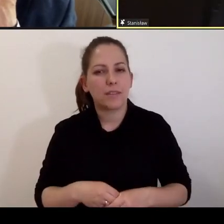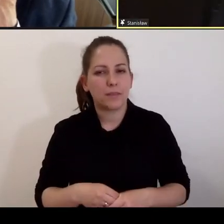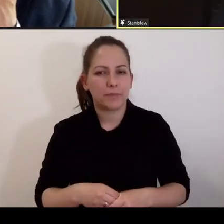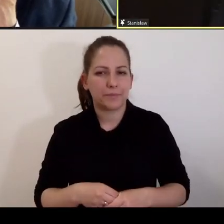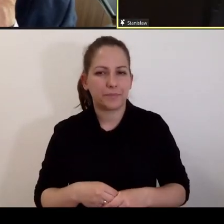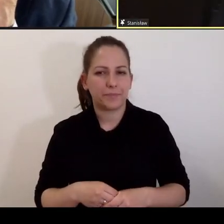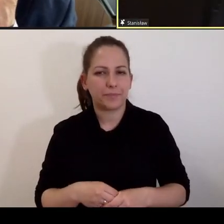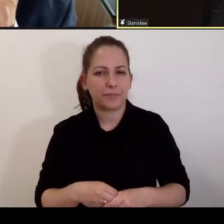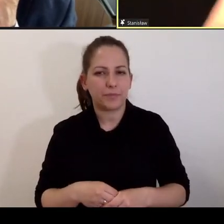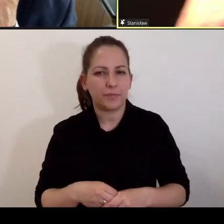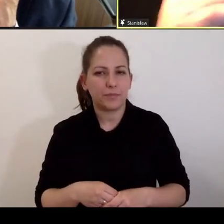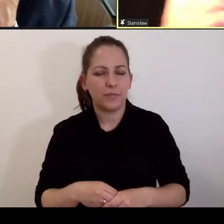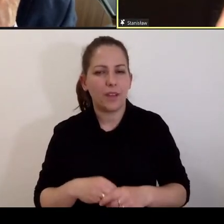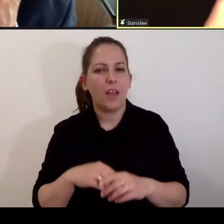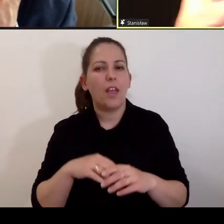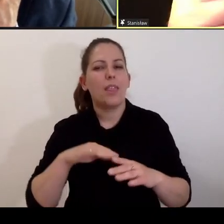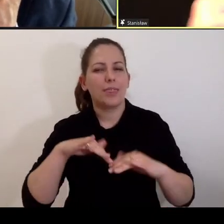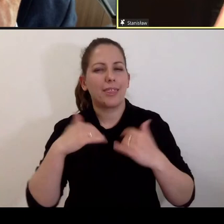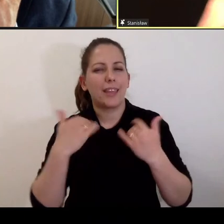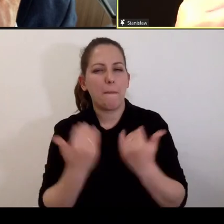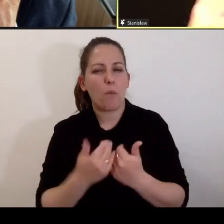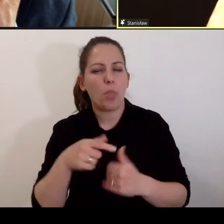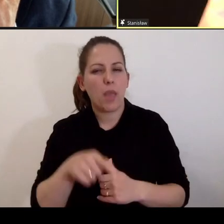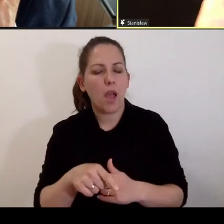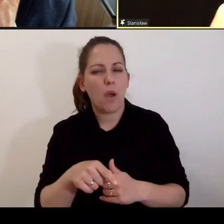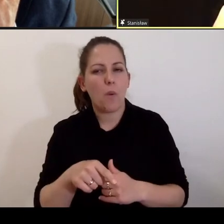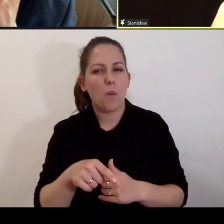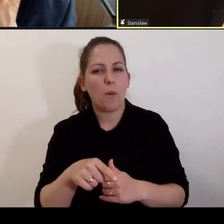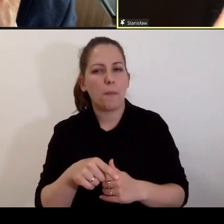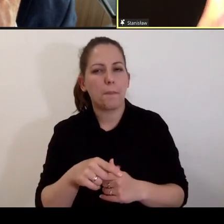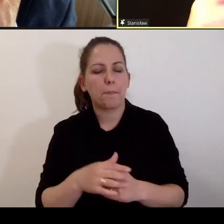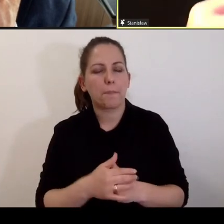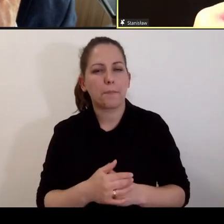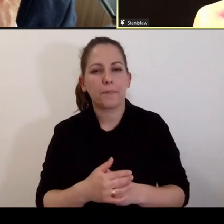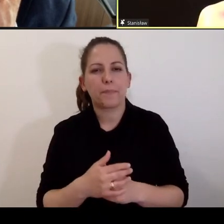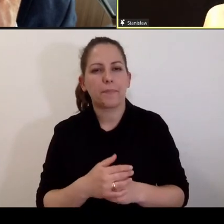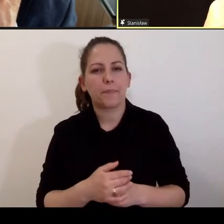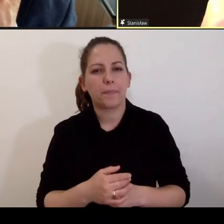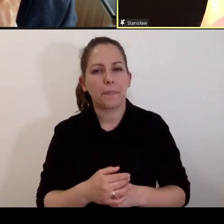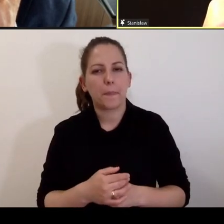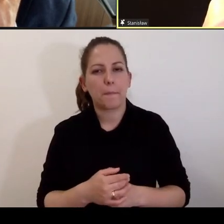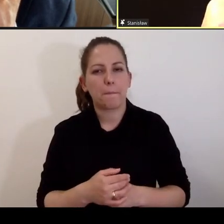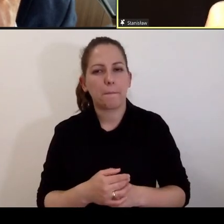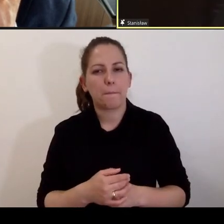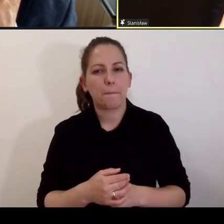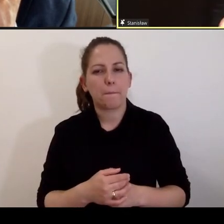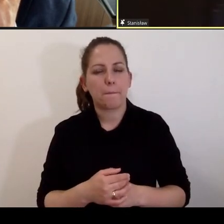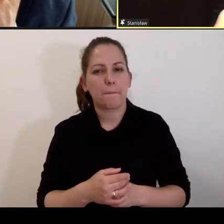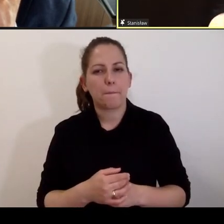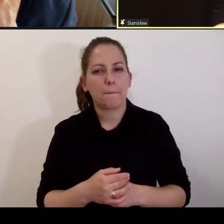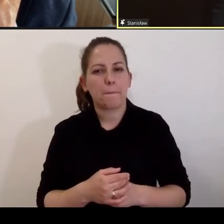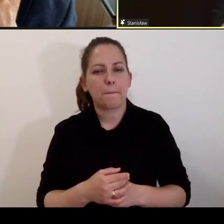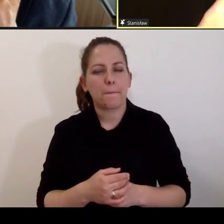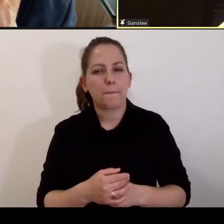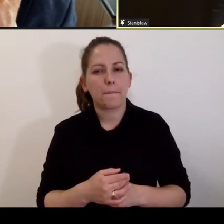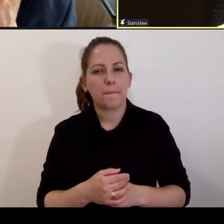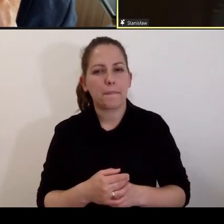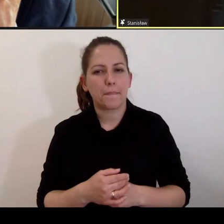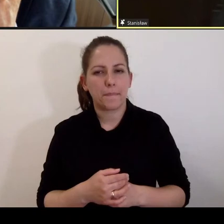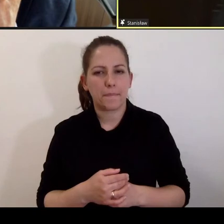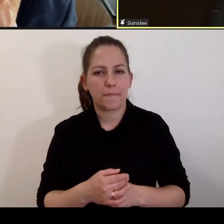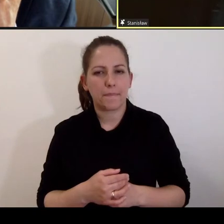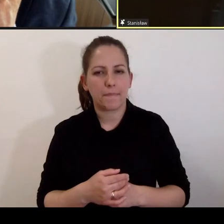kognicji Trybunału nie pod względem